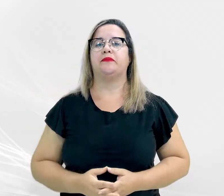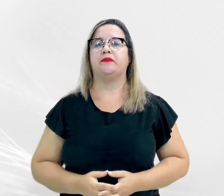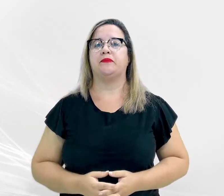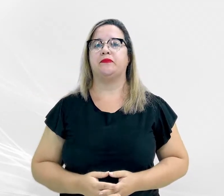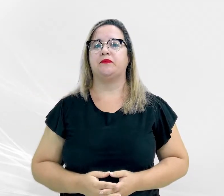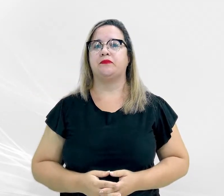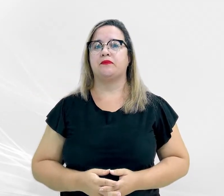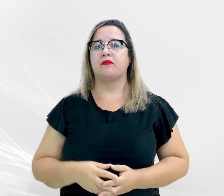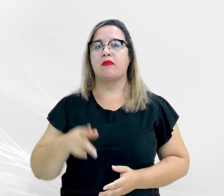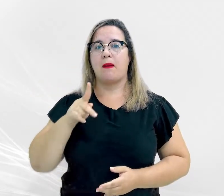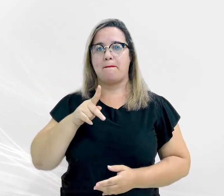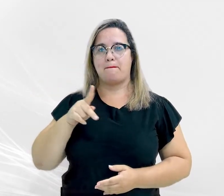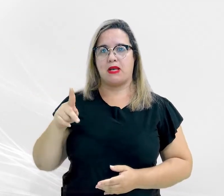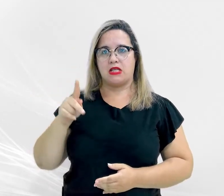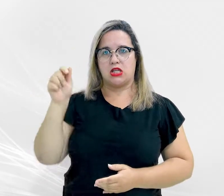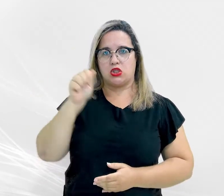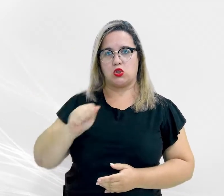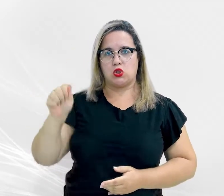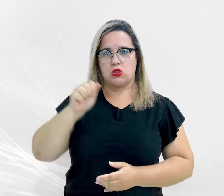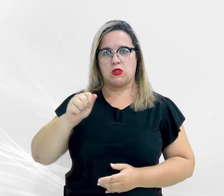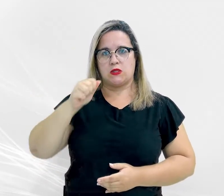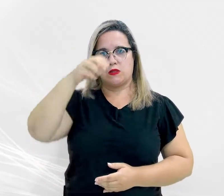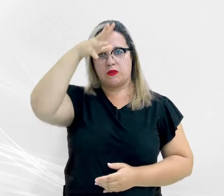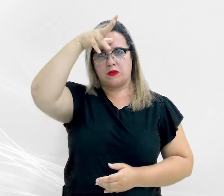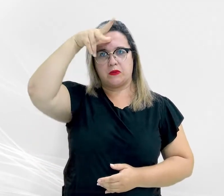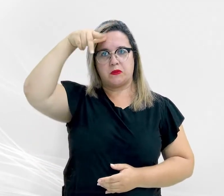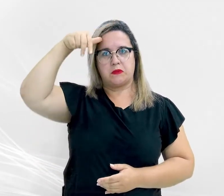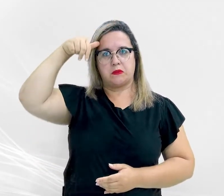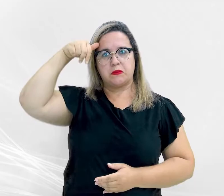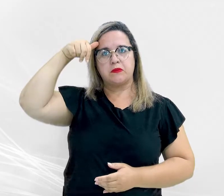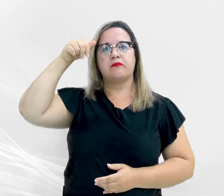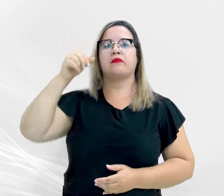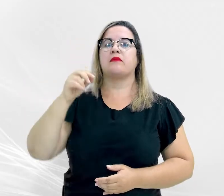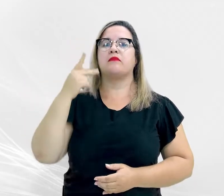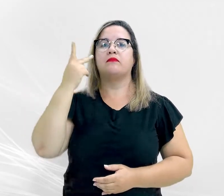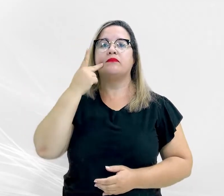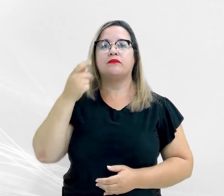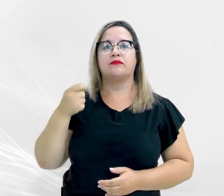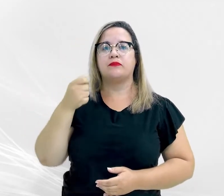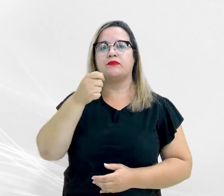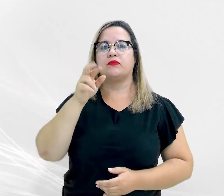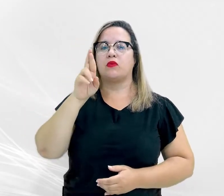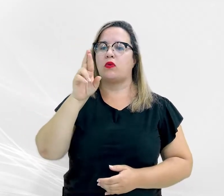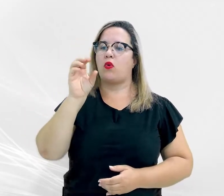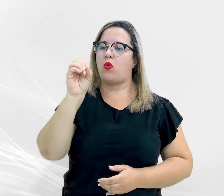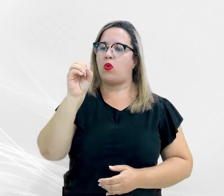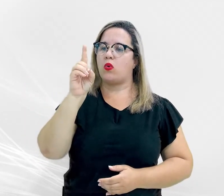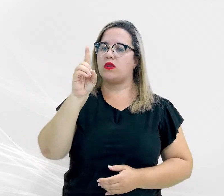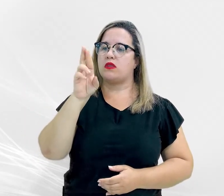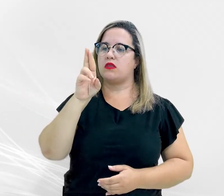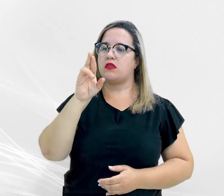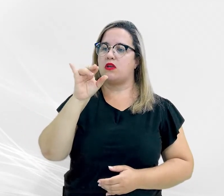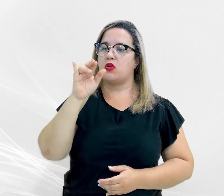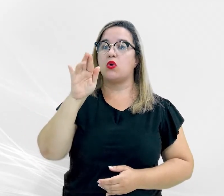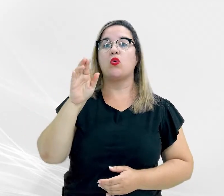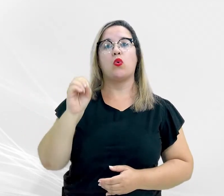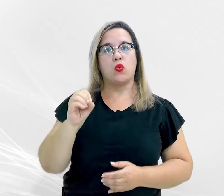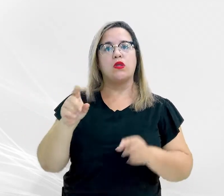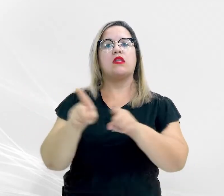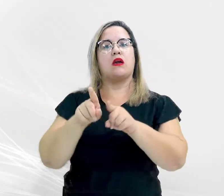presidente da Associação Mato Grosso do Ministério Público, promotor de justiça Rodrigo Fonseca da Costa, também participou do evento. Assim